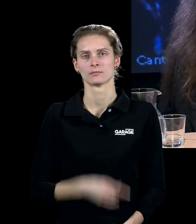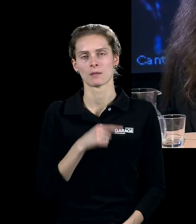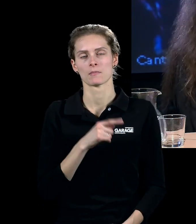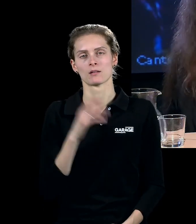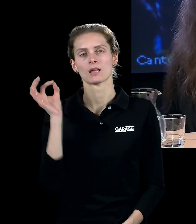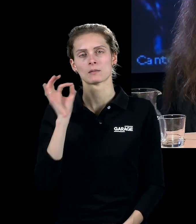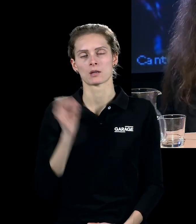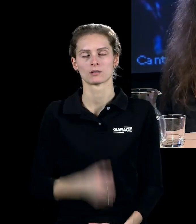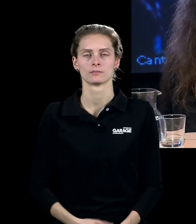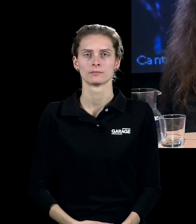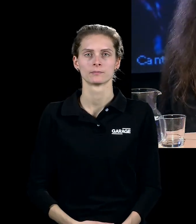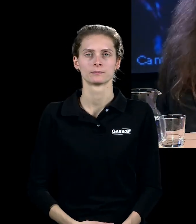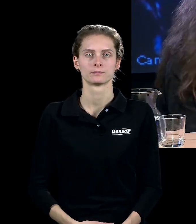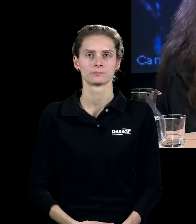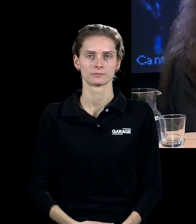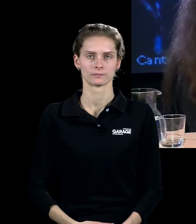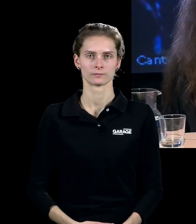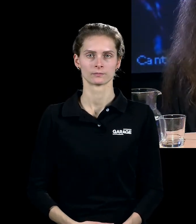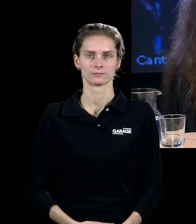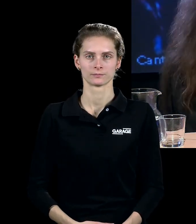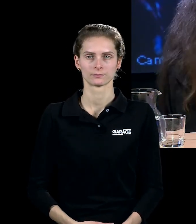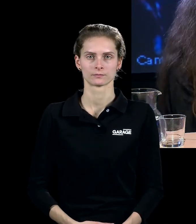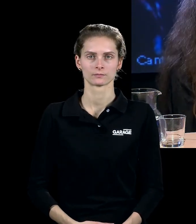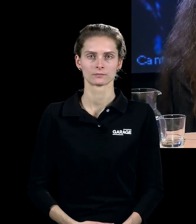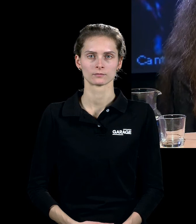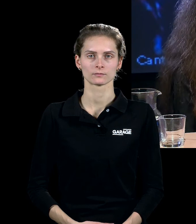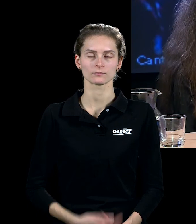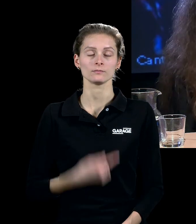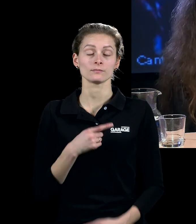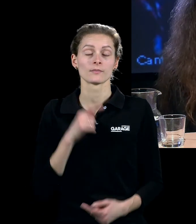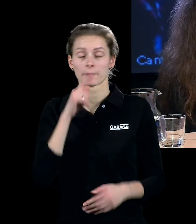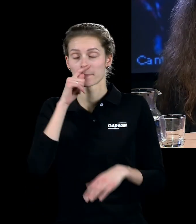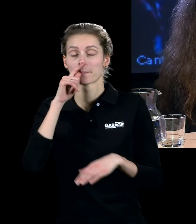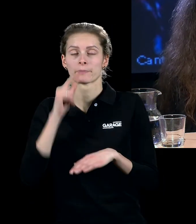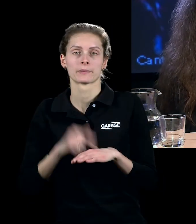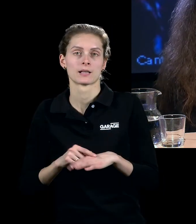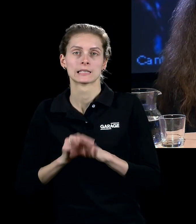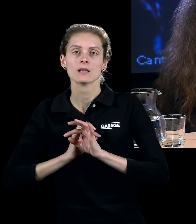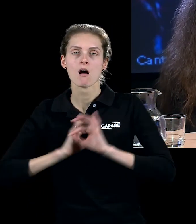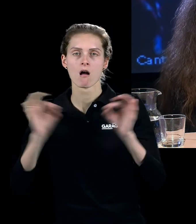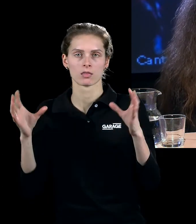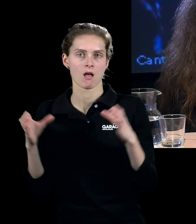момент он попадает в идеальную для себя компанию. Он работает с